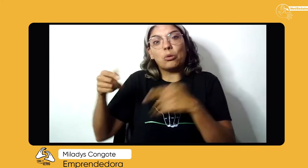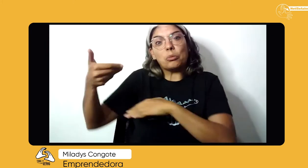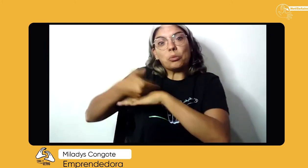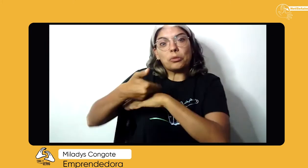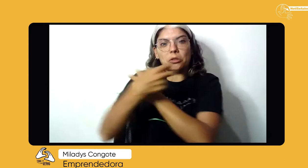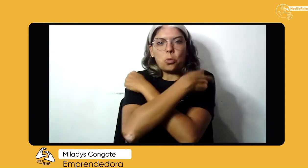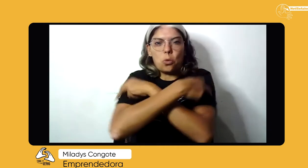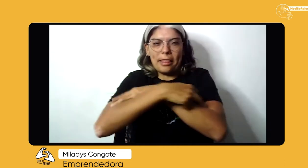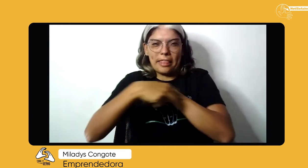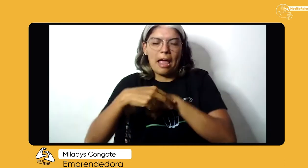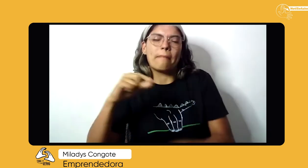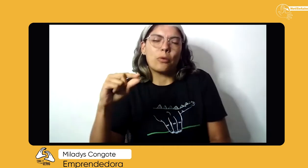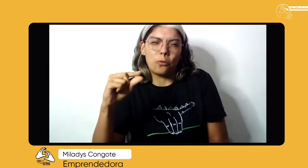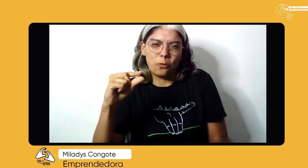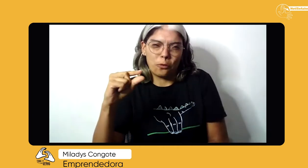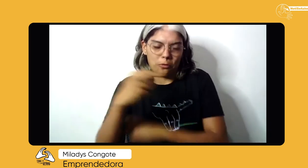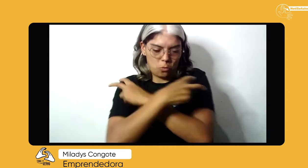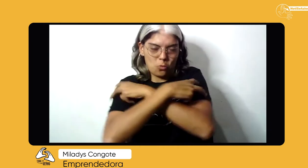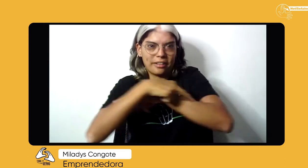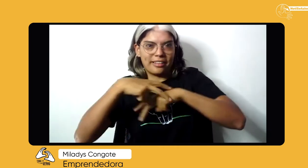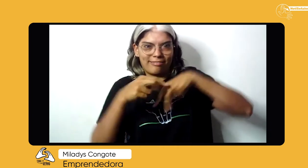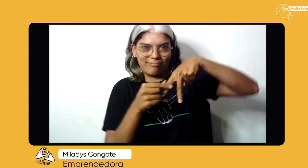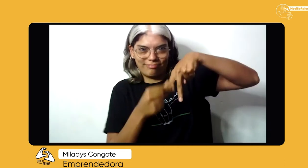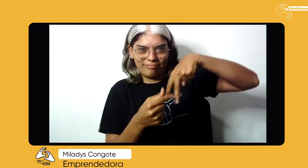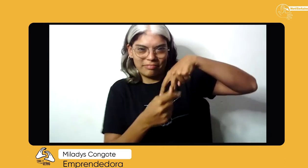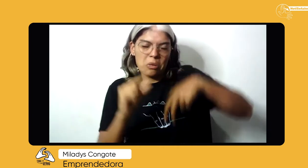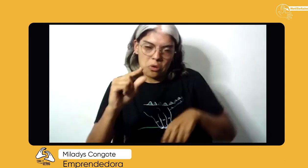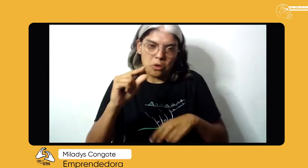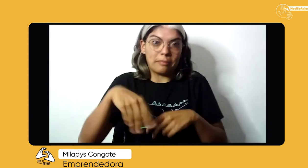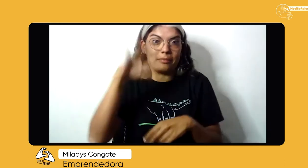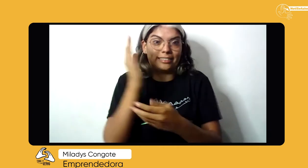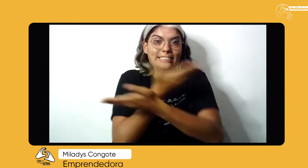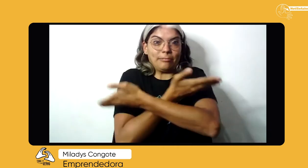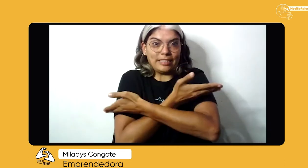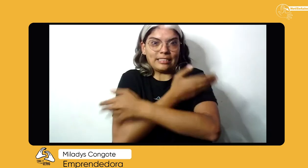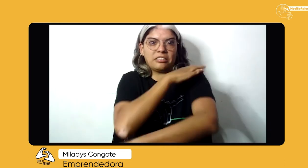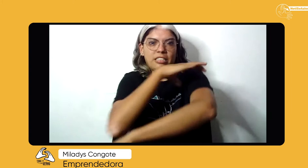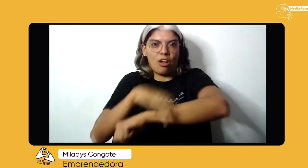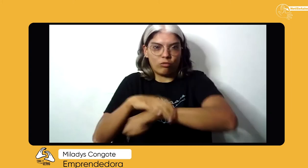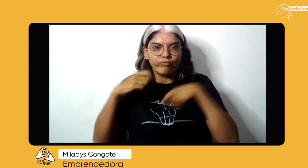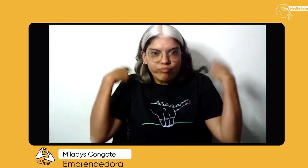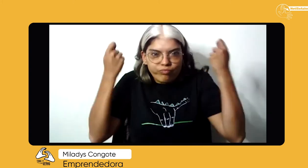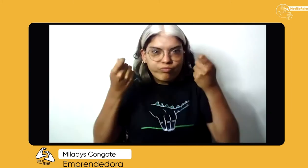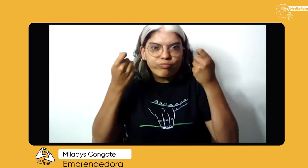también sudaderas, tanto uso como pantalón, pero más que todo camisetas y usos de capucha,